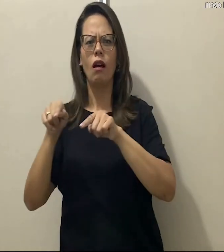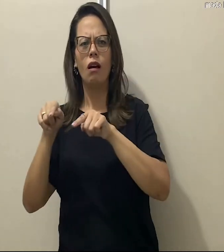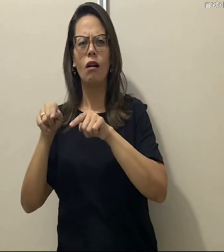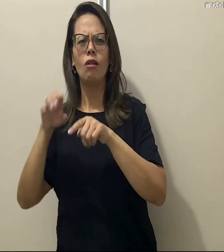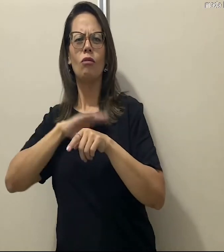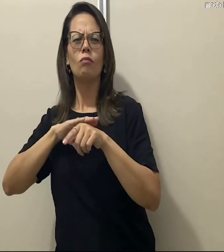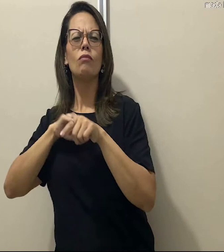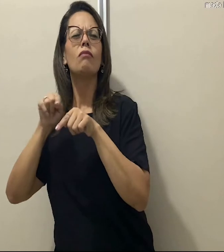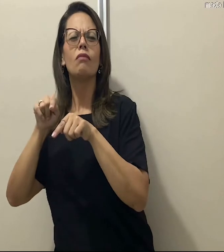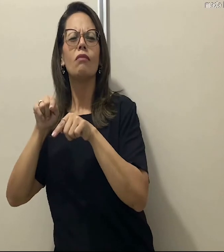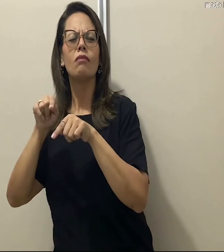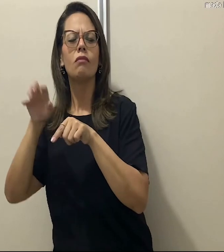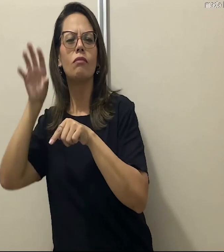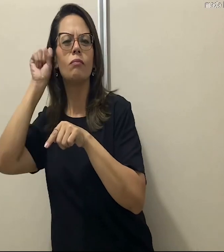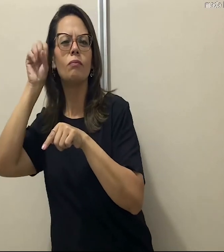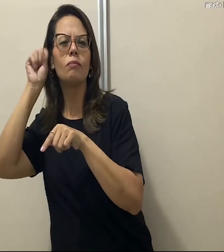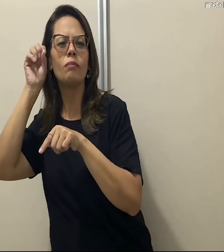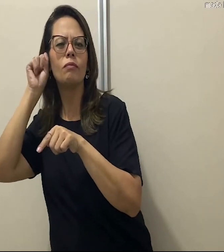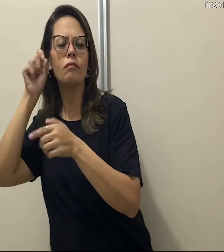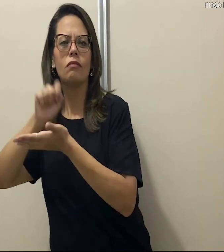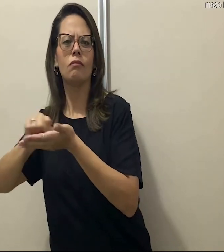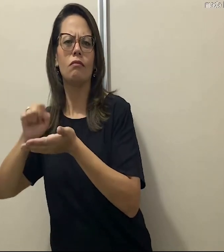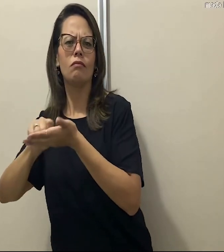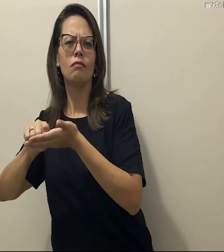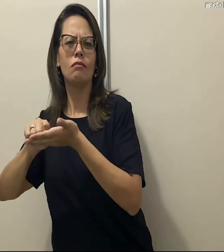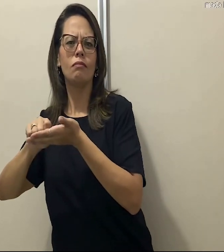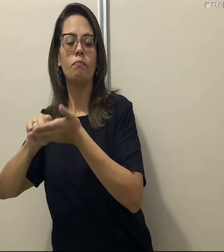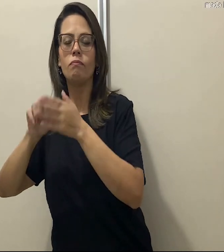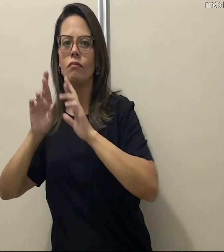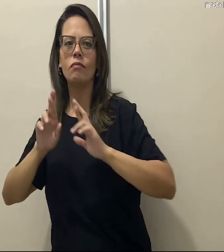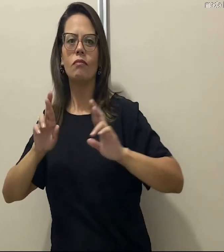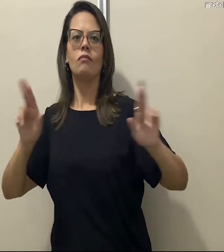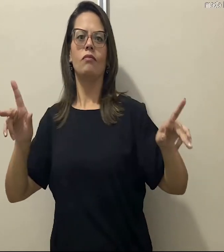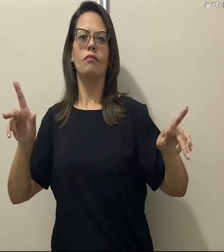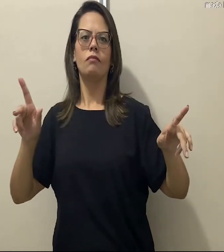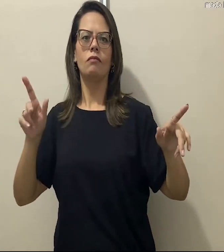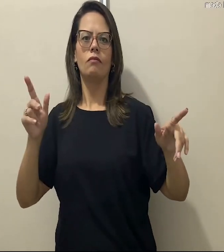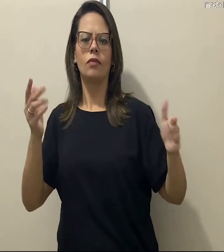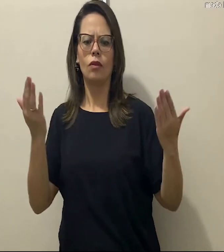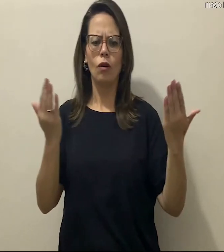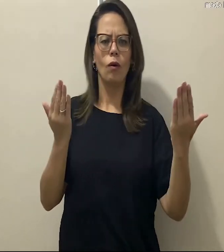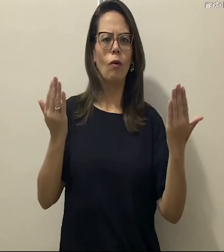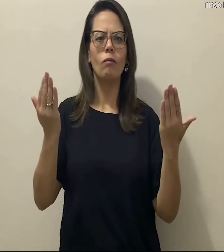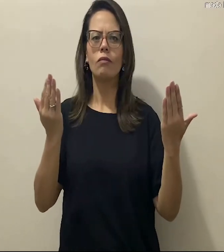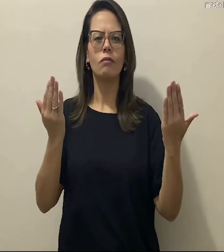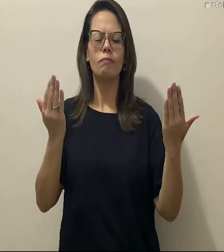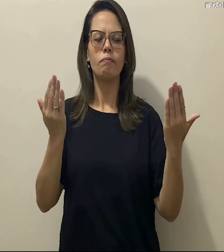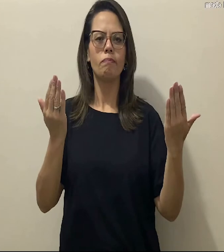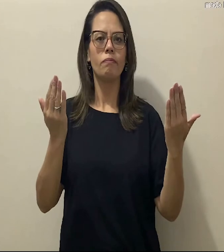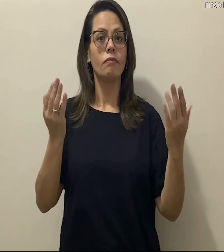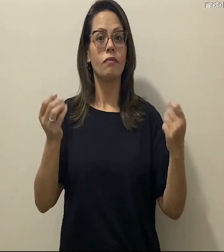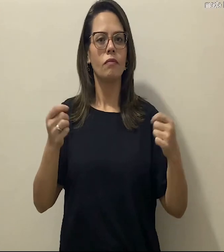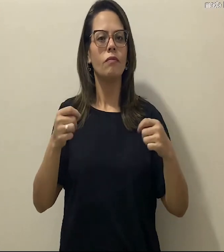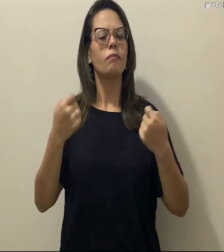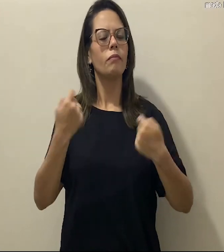A Libras é visual, ela é espacial. A língua portuguesa é diferente, é auditiva, usa modalidade escrita.